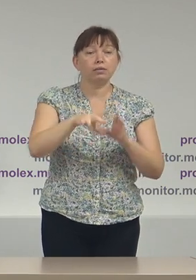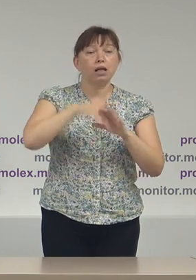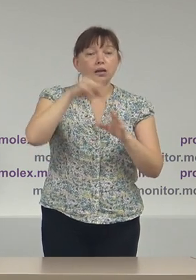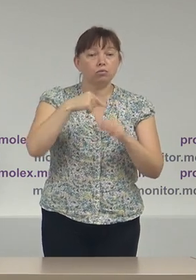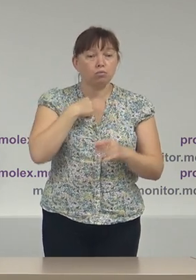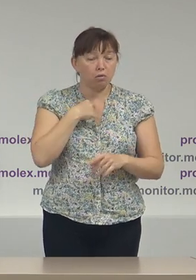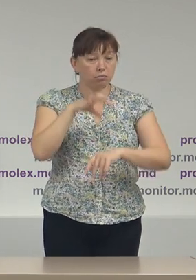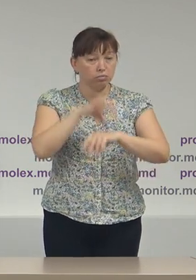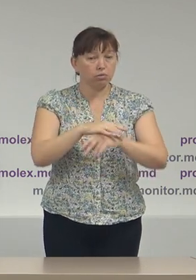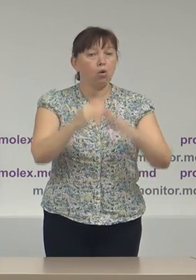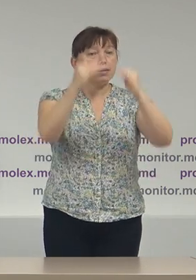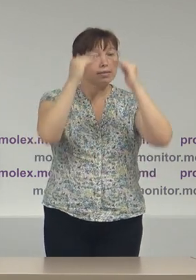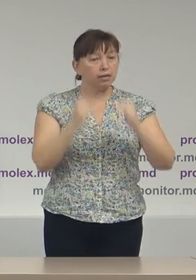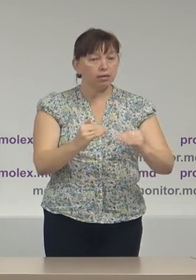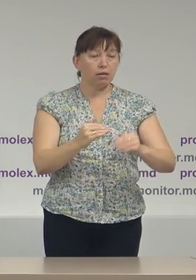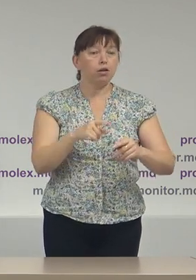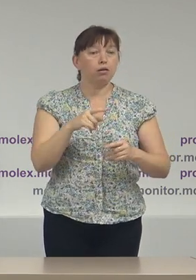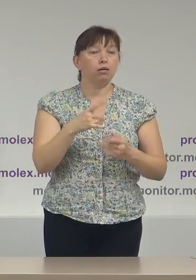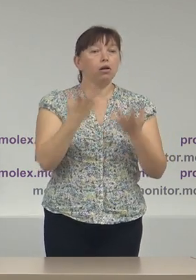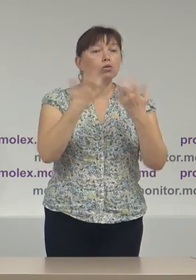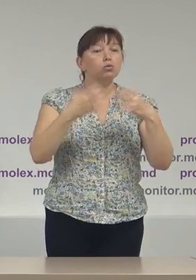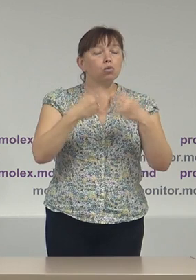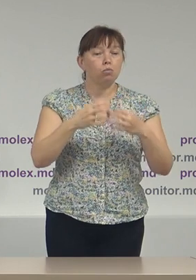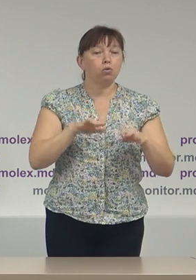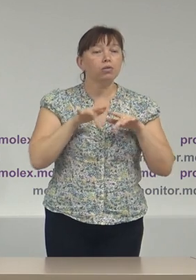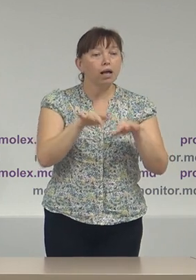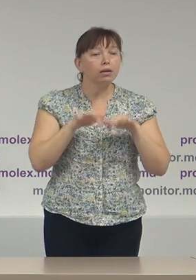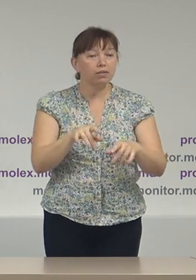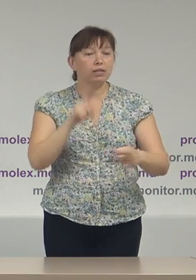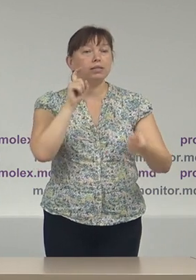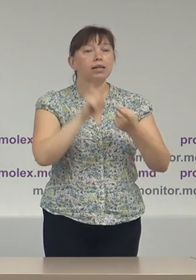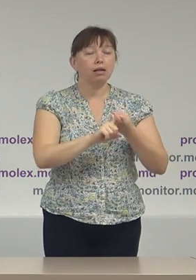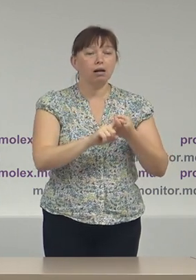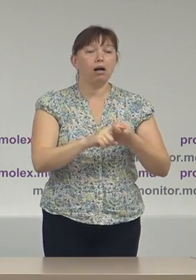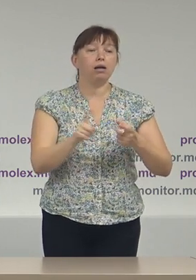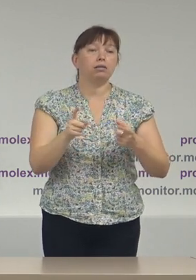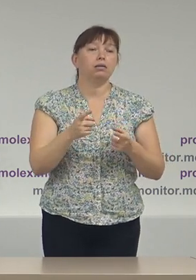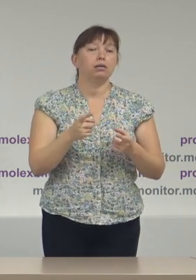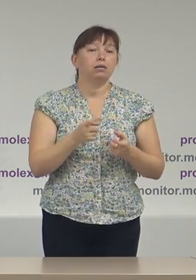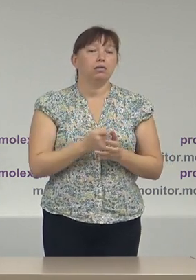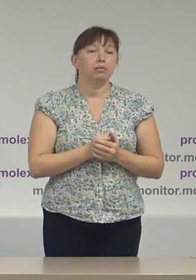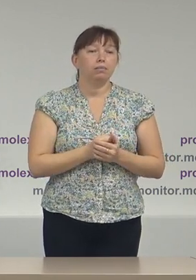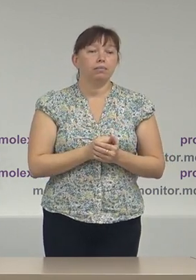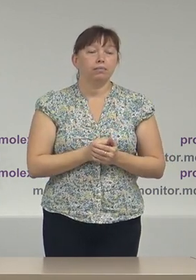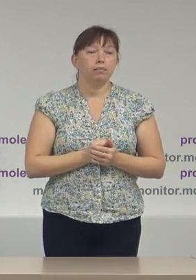a numărului de activități legate de sau conectate la